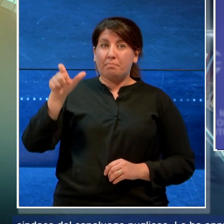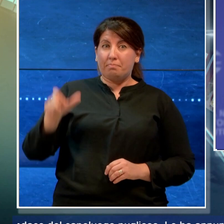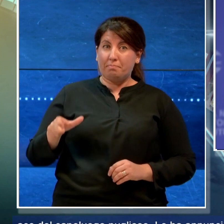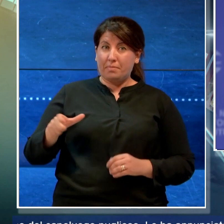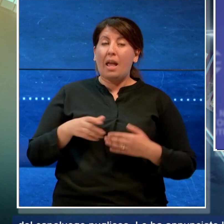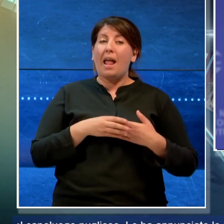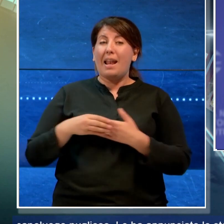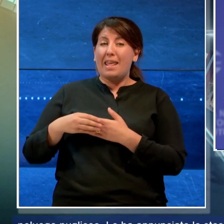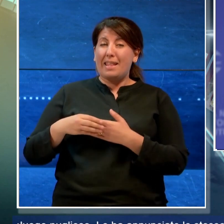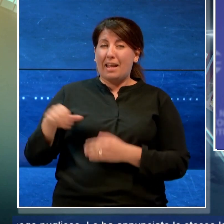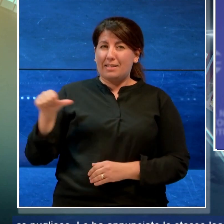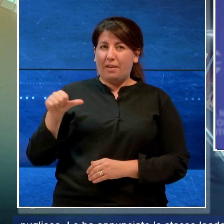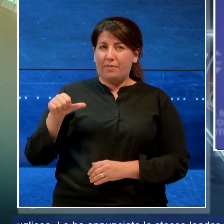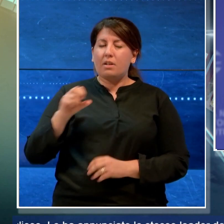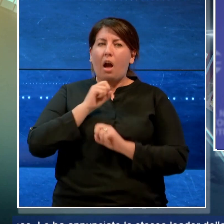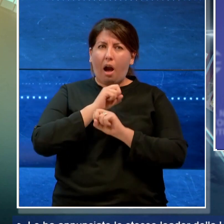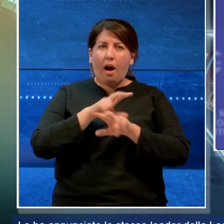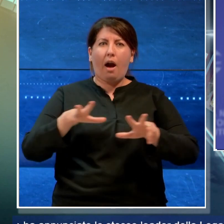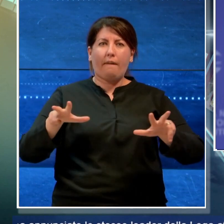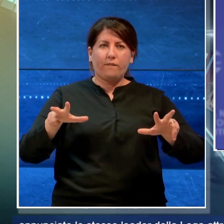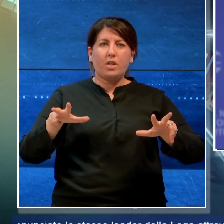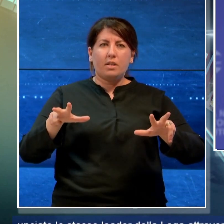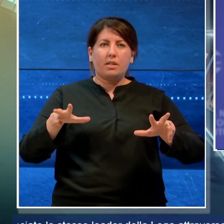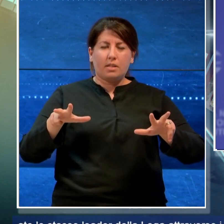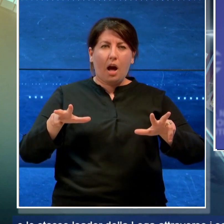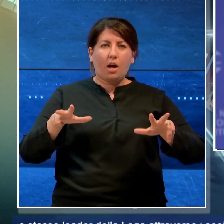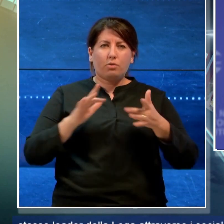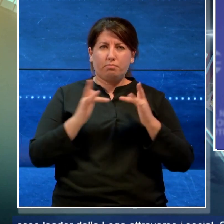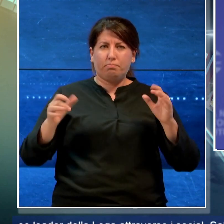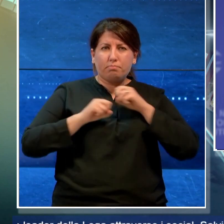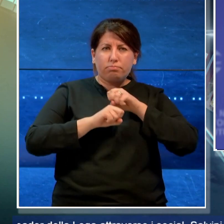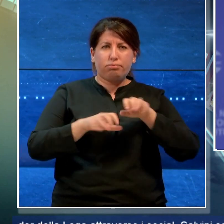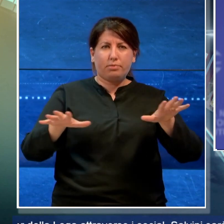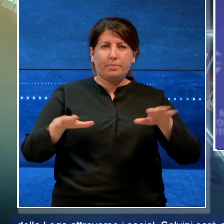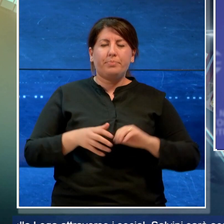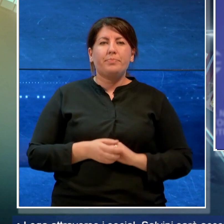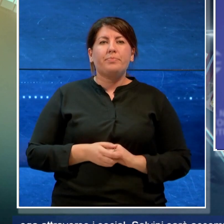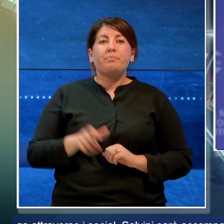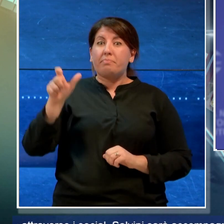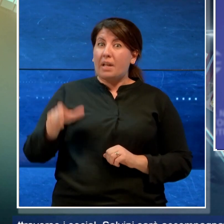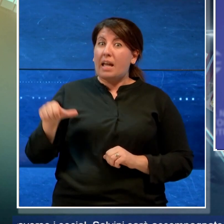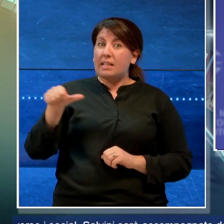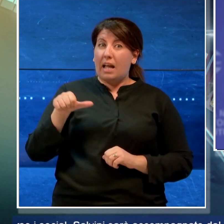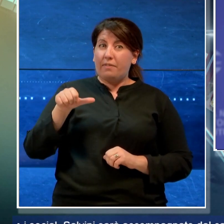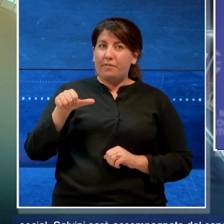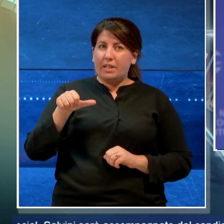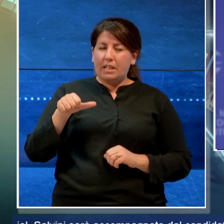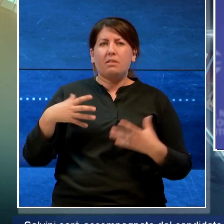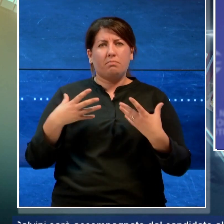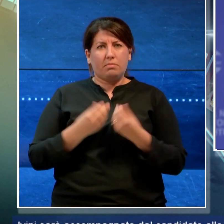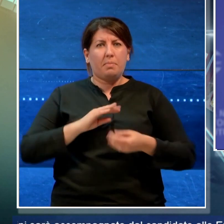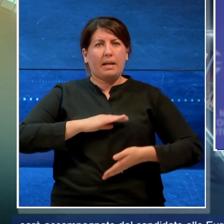della Lega attraverso i social. Salvini sarà accompagnato dal candidato alle